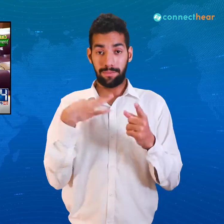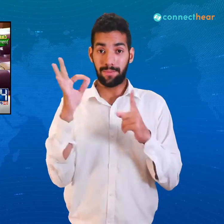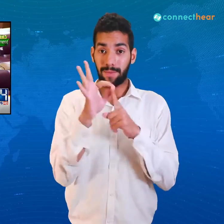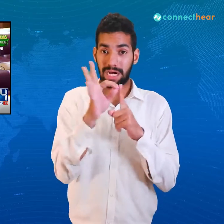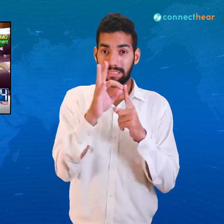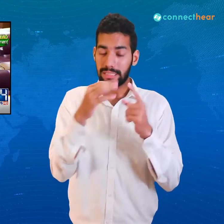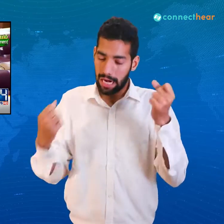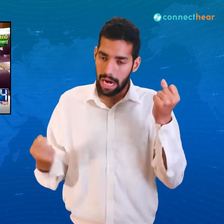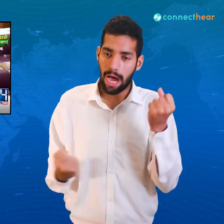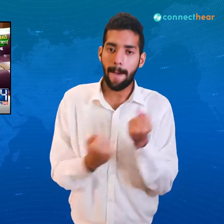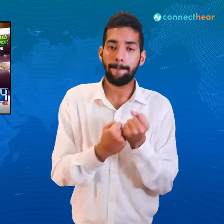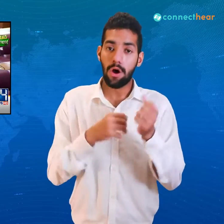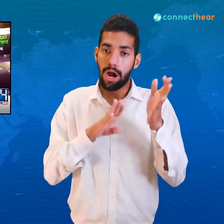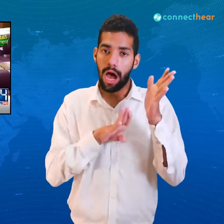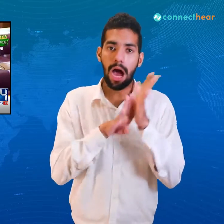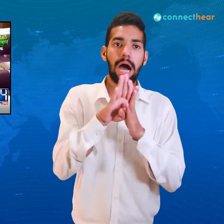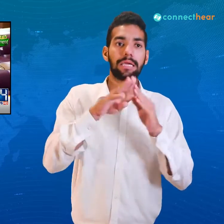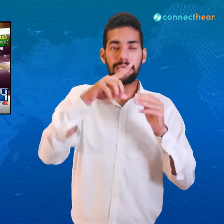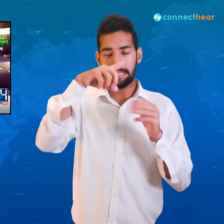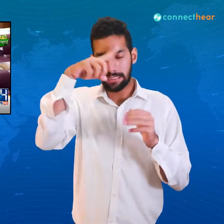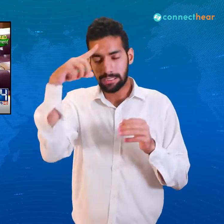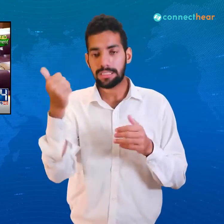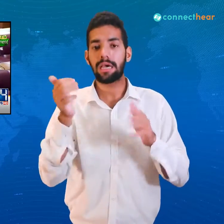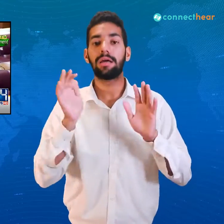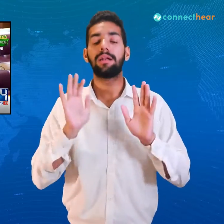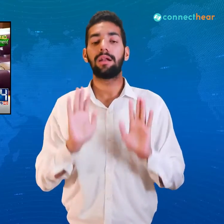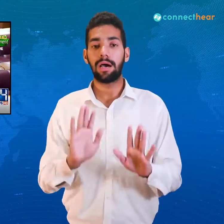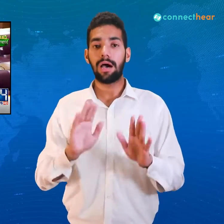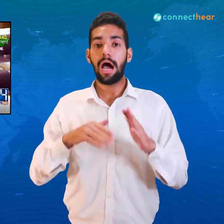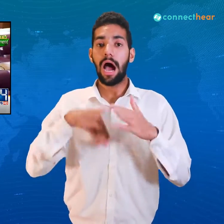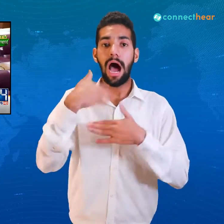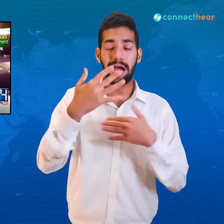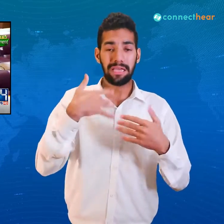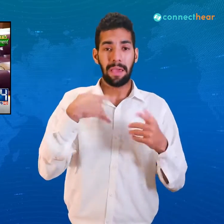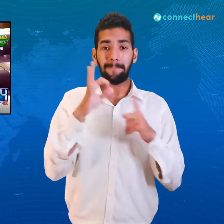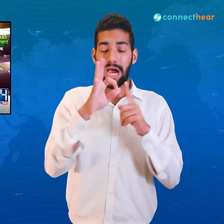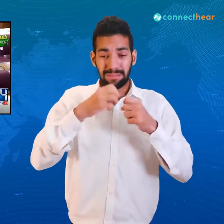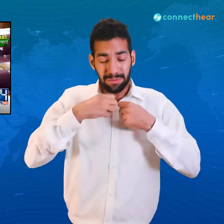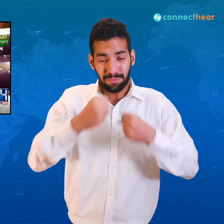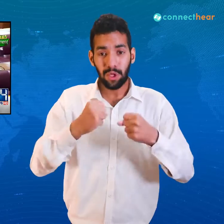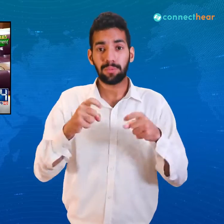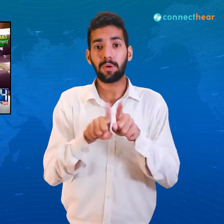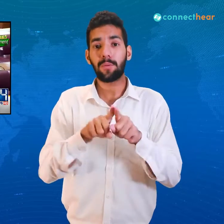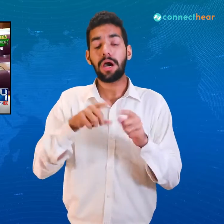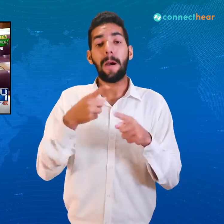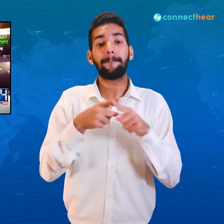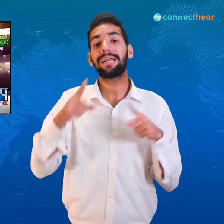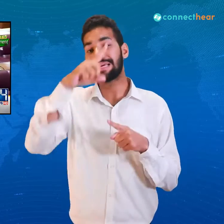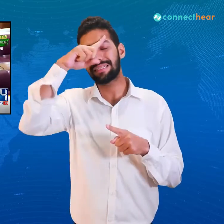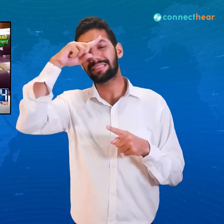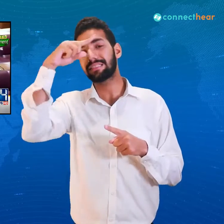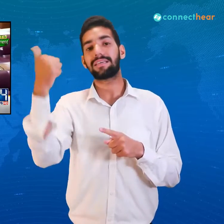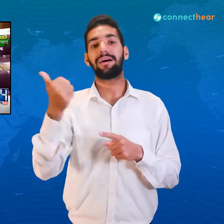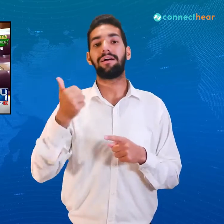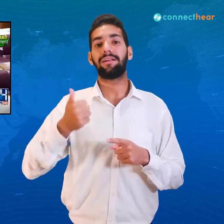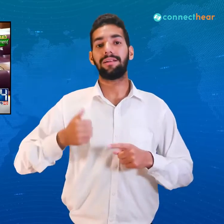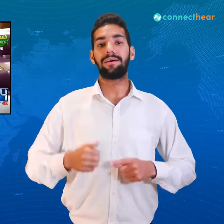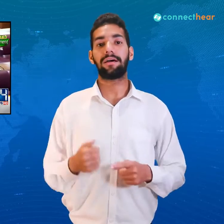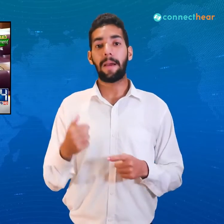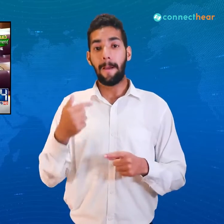ملک میرا پاکستان آگے بڑھتا رہے میری دعا ہے کہ میرے پاکستان کو مضبوط کرتا رہے لیکن انشاءاللہ